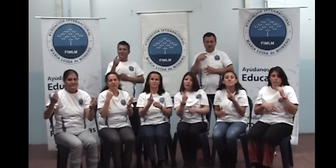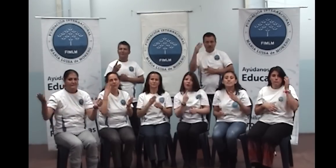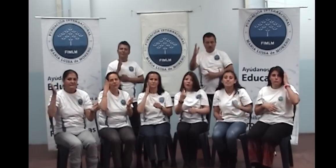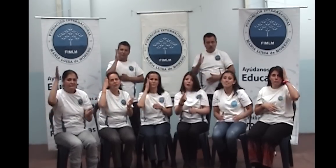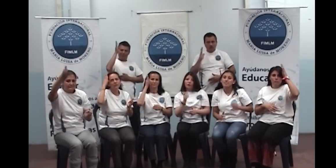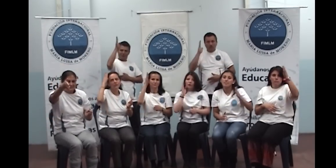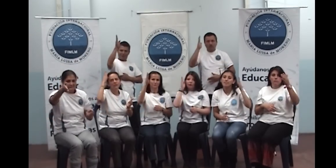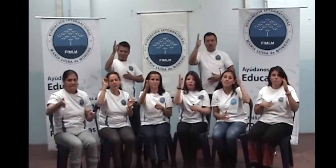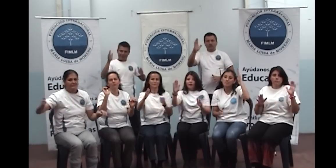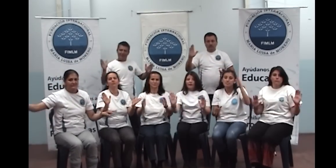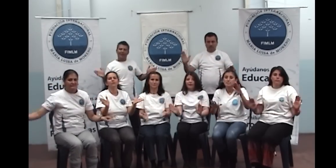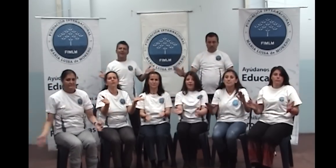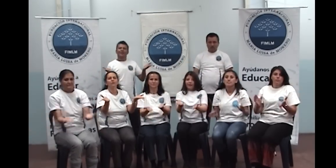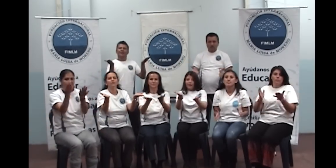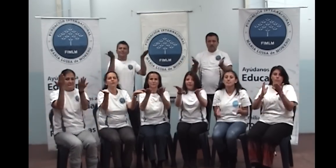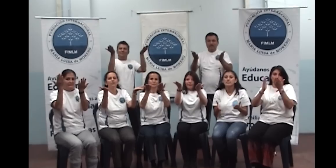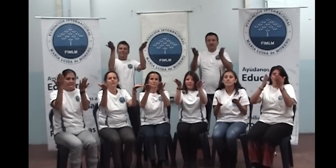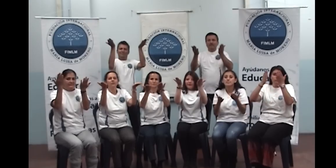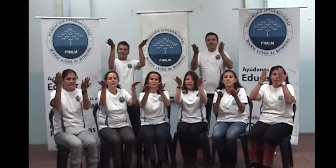juntos un nuevo mañana